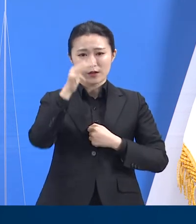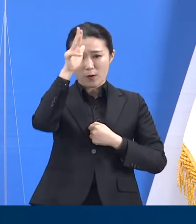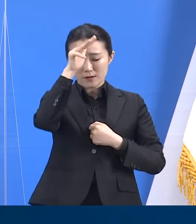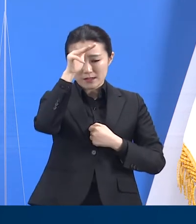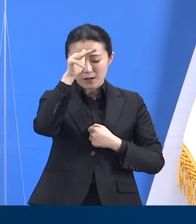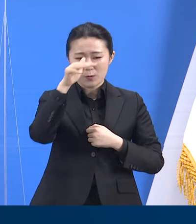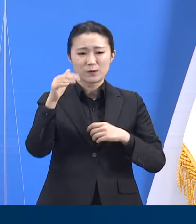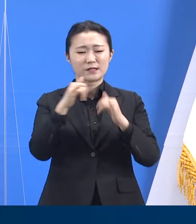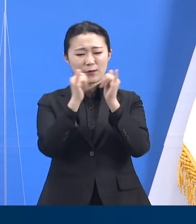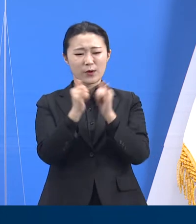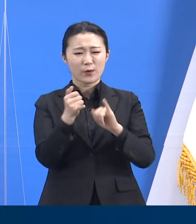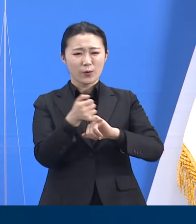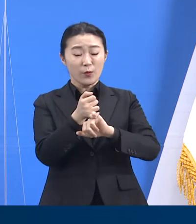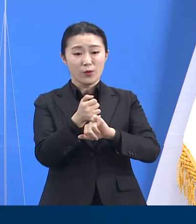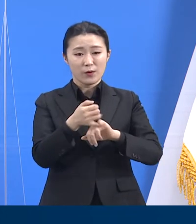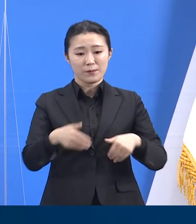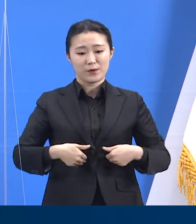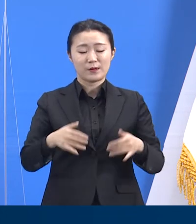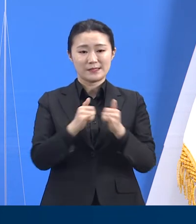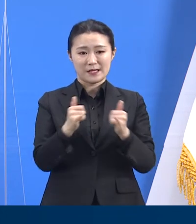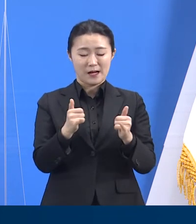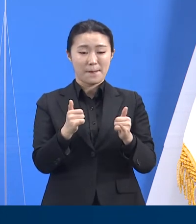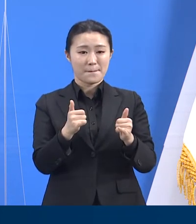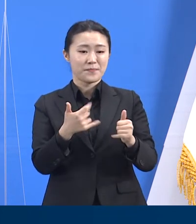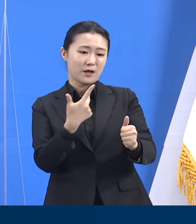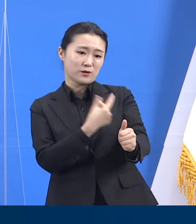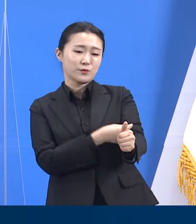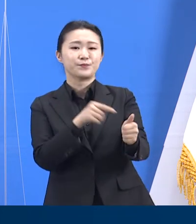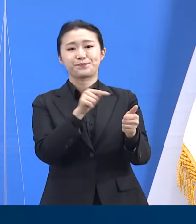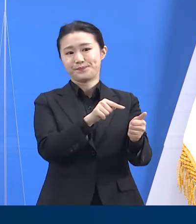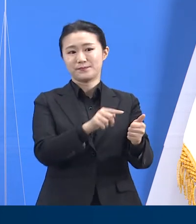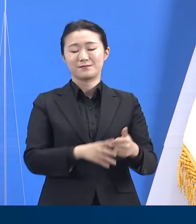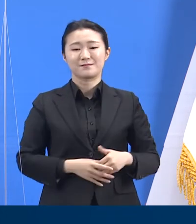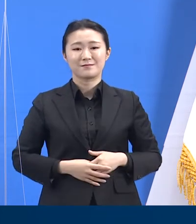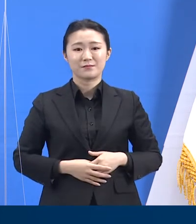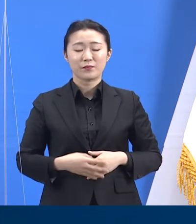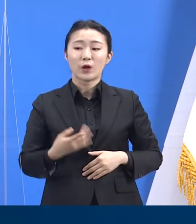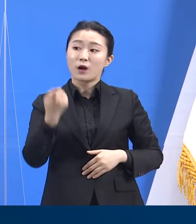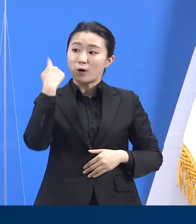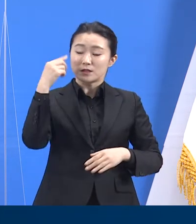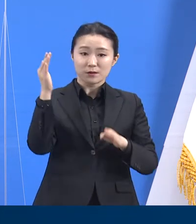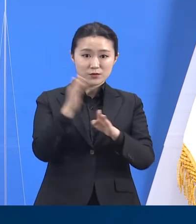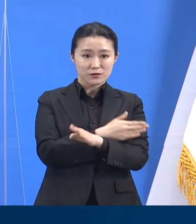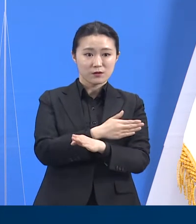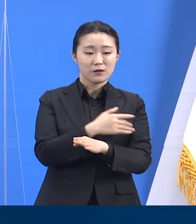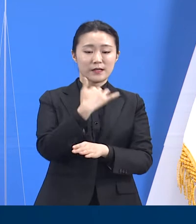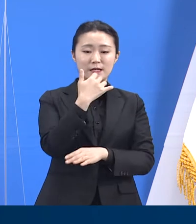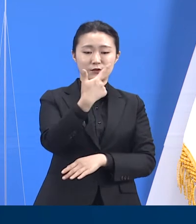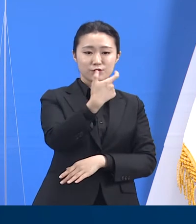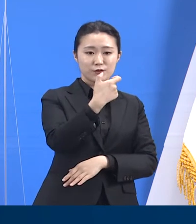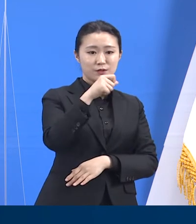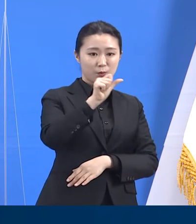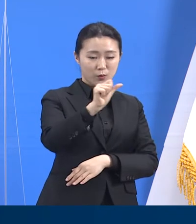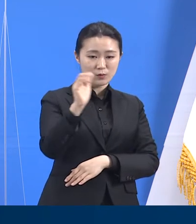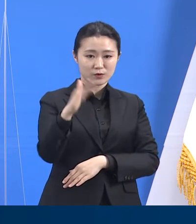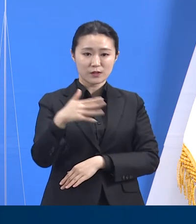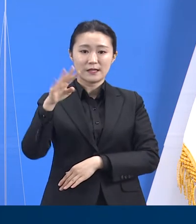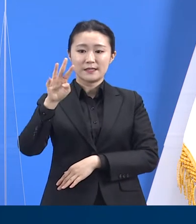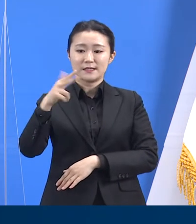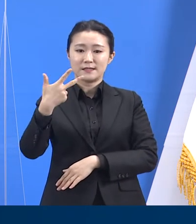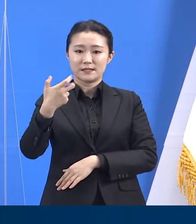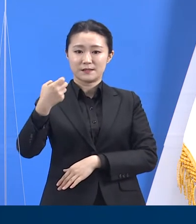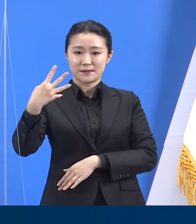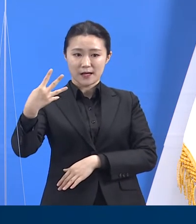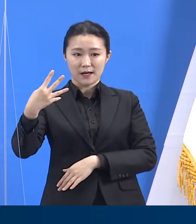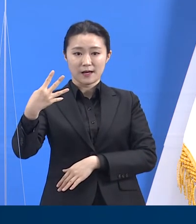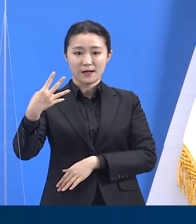대상군이었습니다. 그리고 어제부터 65세에서 74세 연령군을 대상으로 코로나19